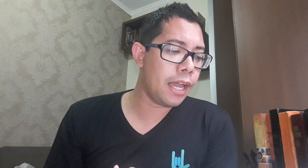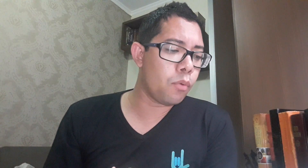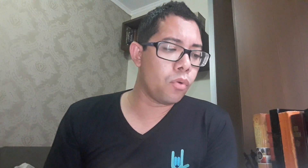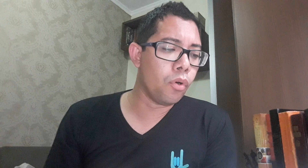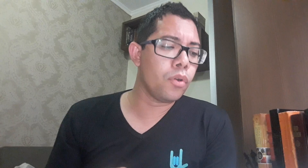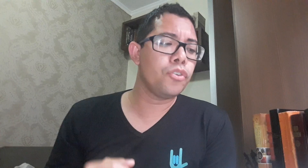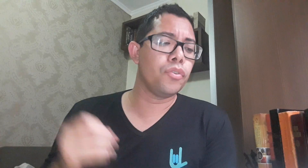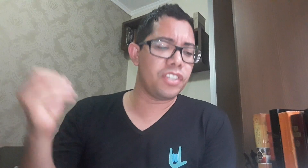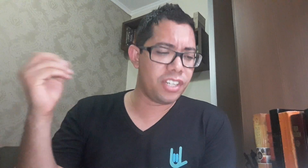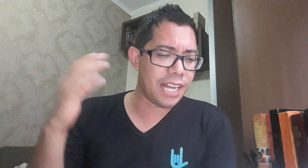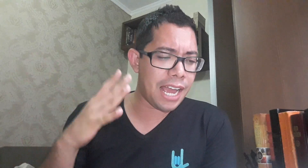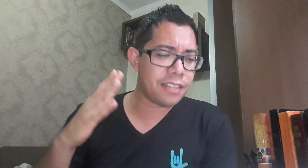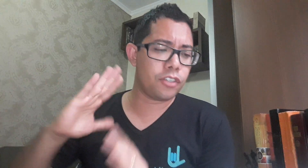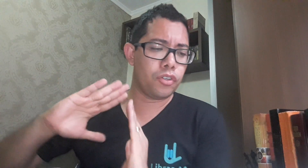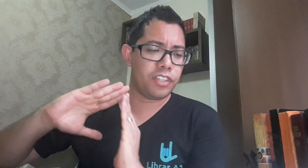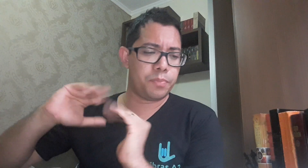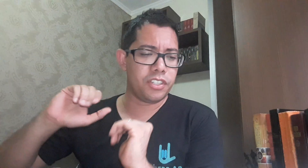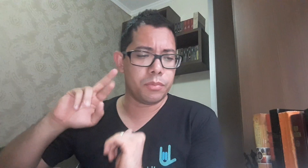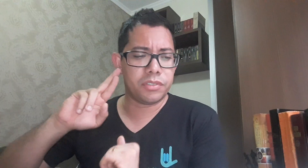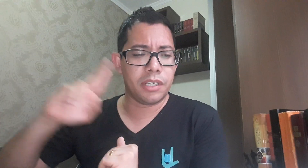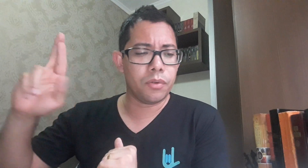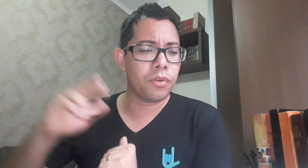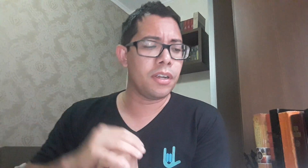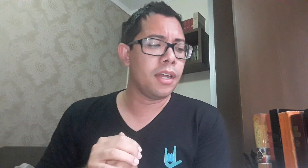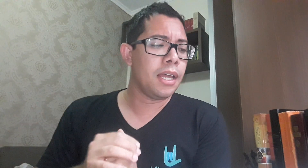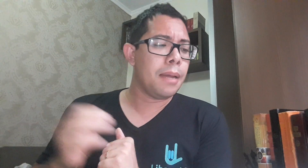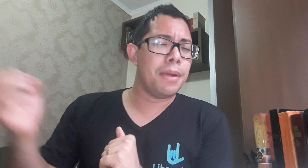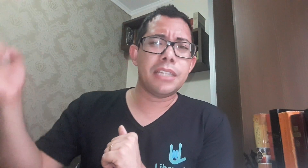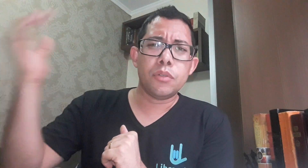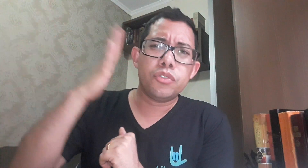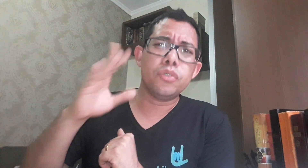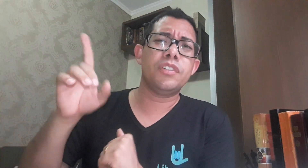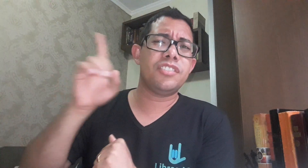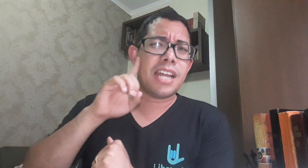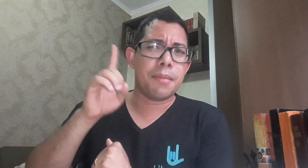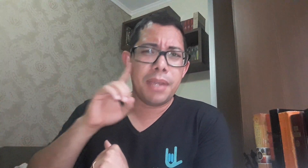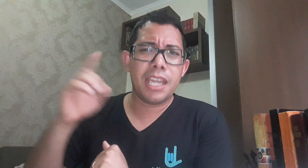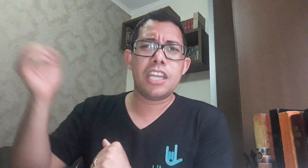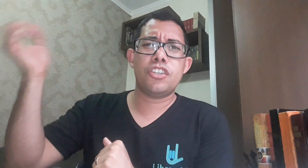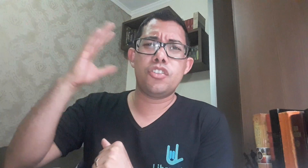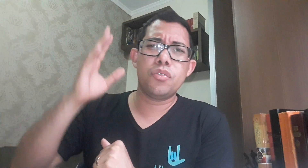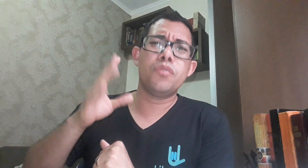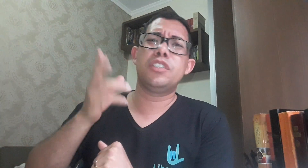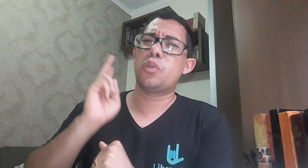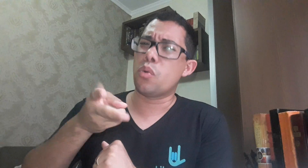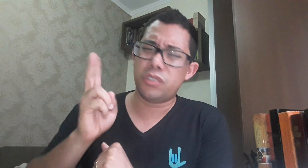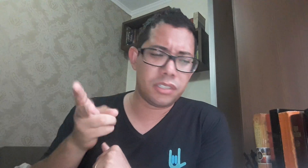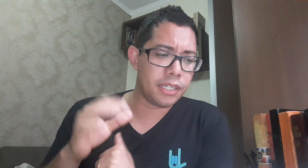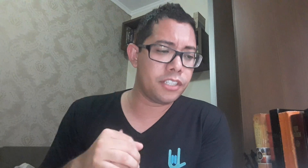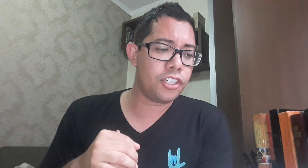O coro, chuvas de graça, chuvas pedindo o Senhor, manda-nos chuvas diariamente, chuvas constantes.